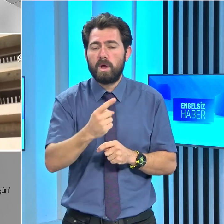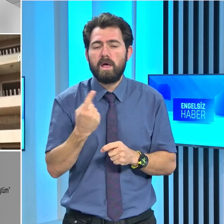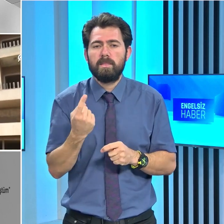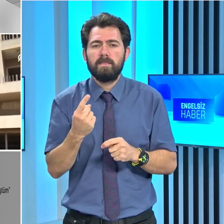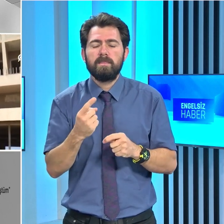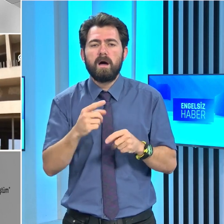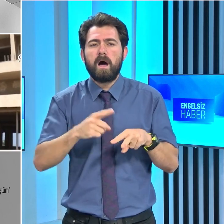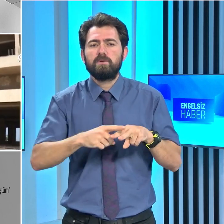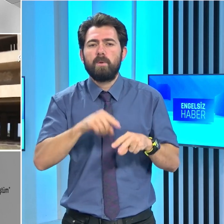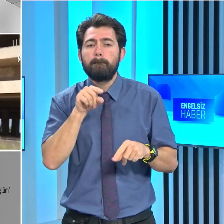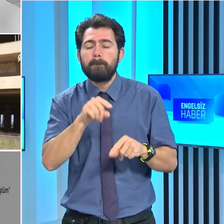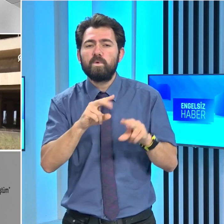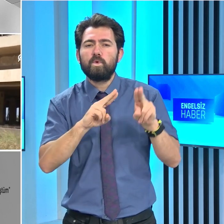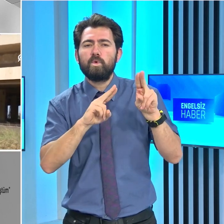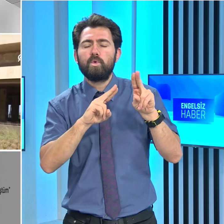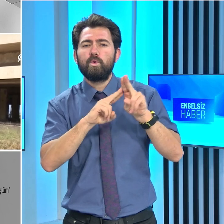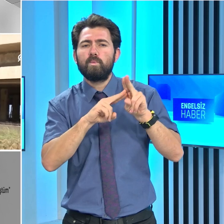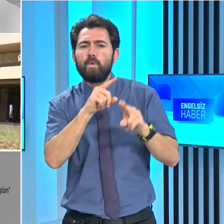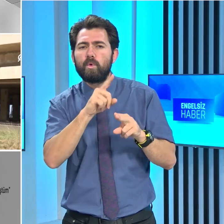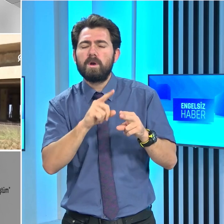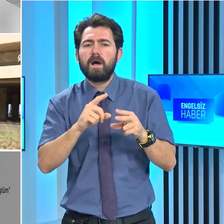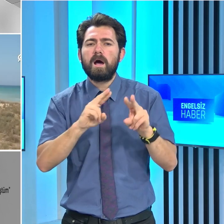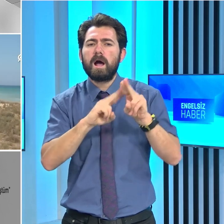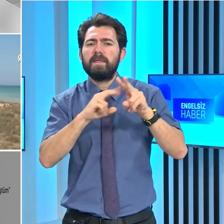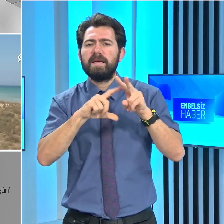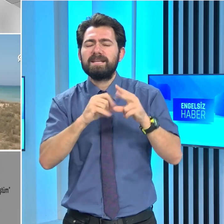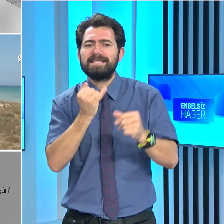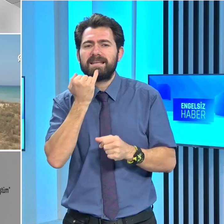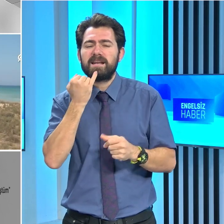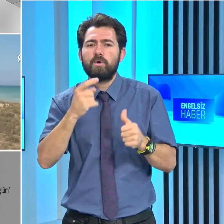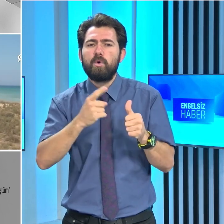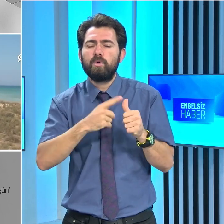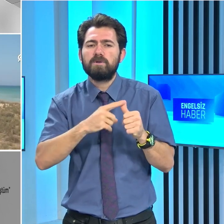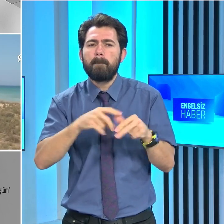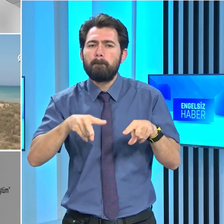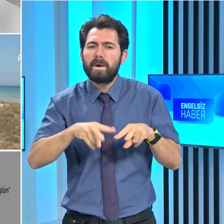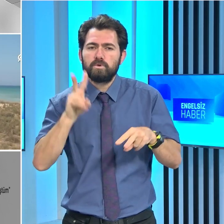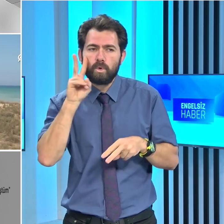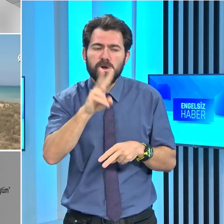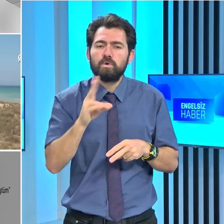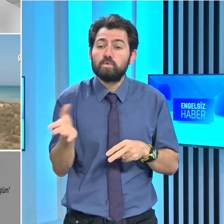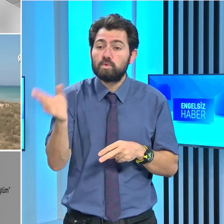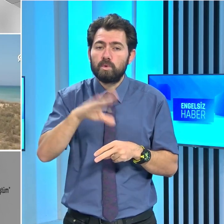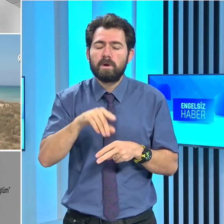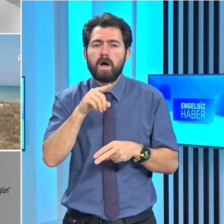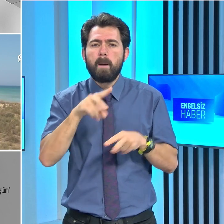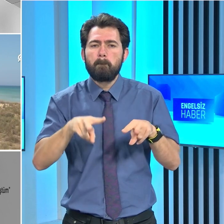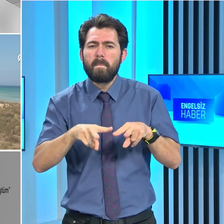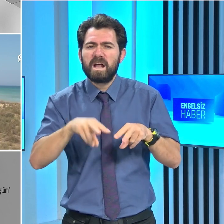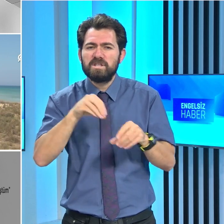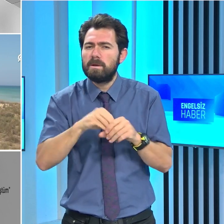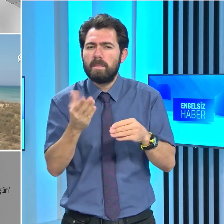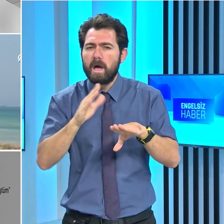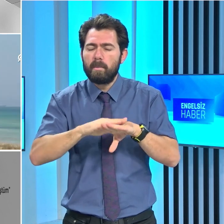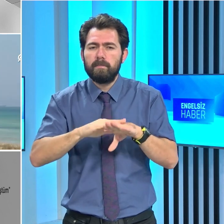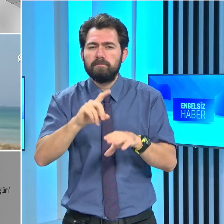Kurum'la Kuzey Kırbısürk Cumhuriyeti ziyaretlerinde önce Maraş'ı göreceğiz, sonra bizler nasıl adımlar atılır bunları